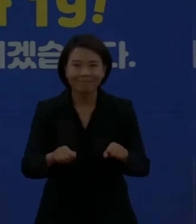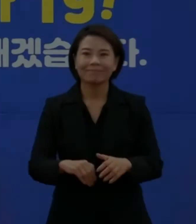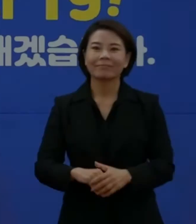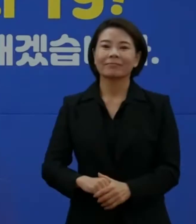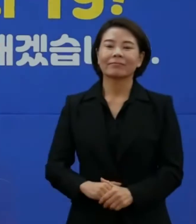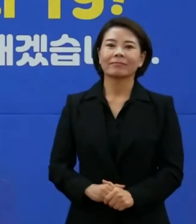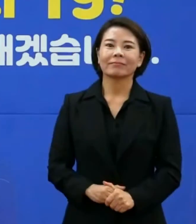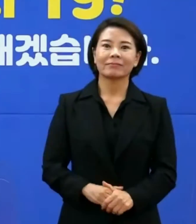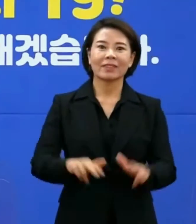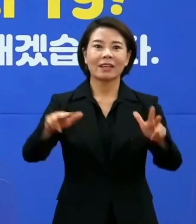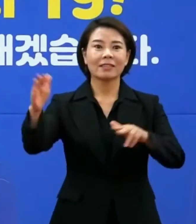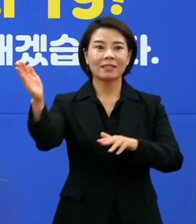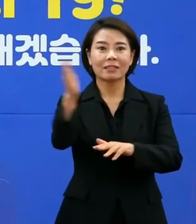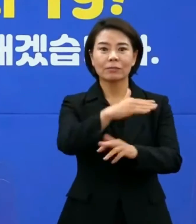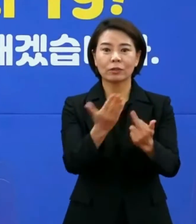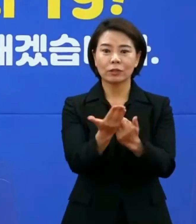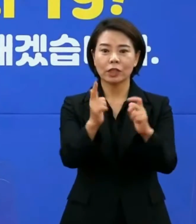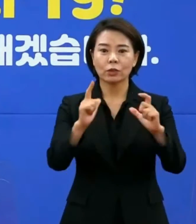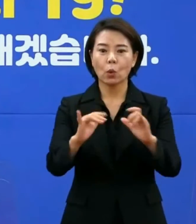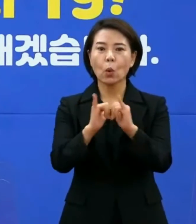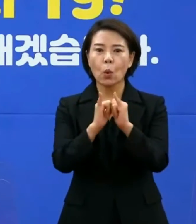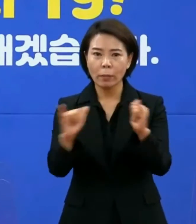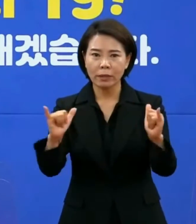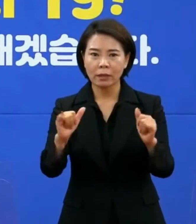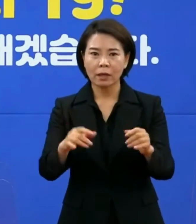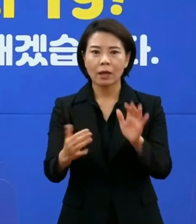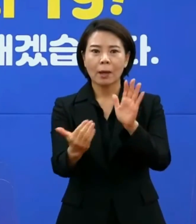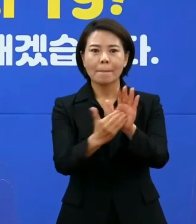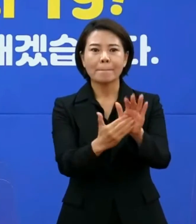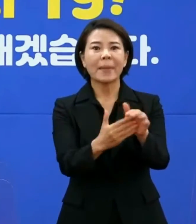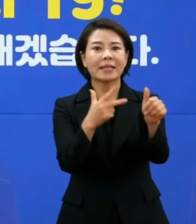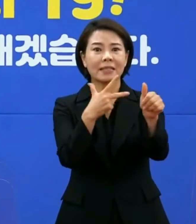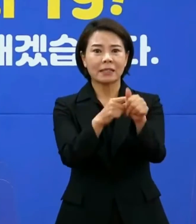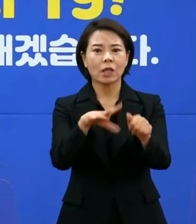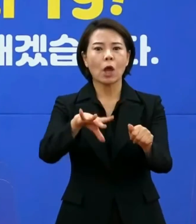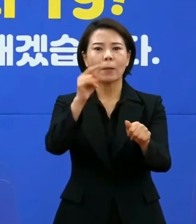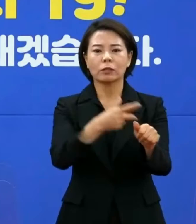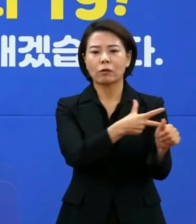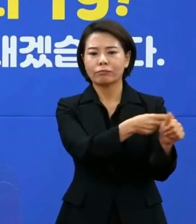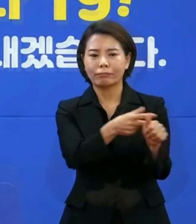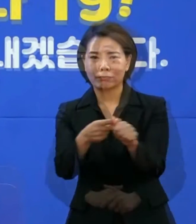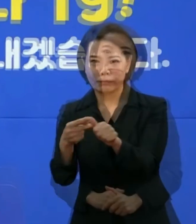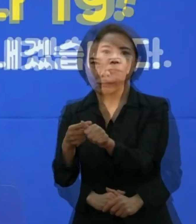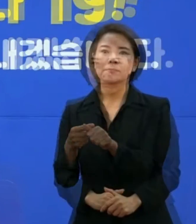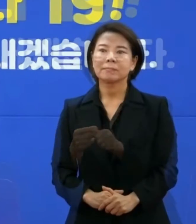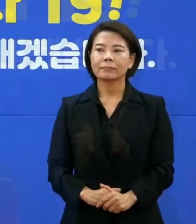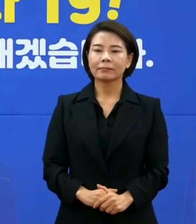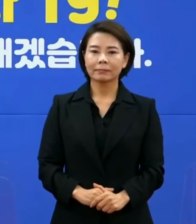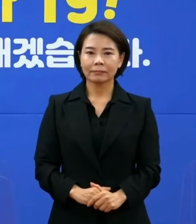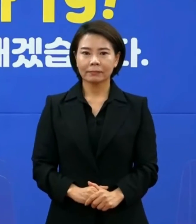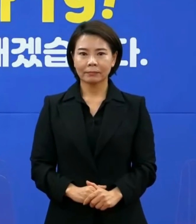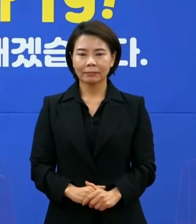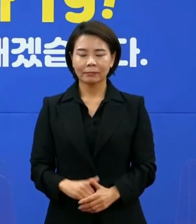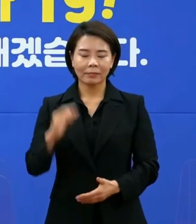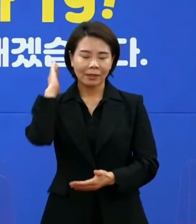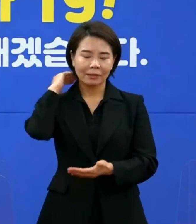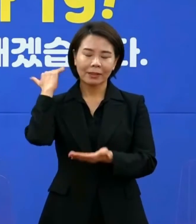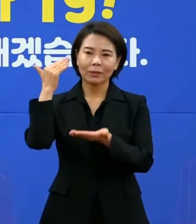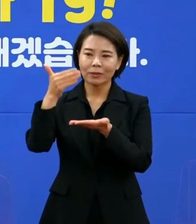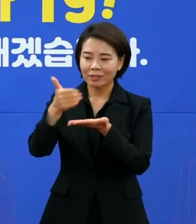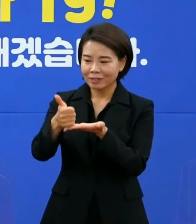지금부터 제주도민 백신 우선 접종을 건의하는 온라인 기자회견을 시작하겠습니다. 대통령님,